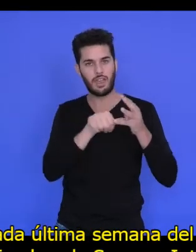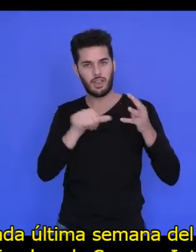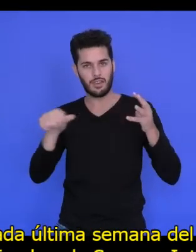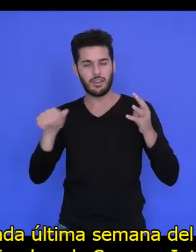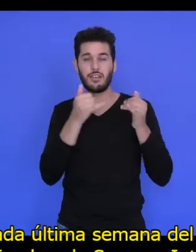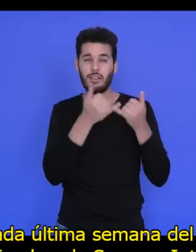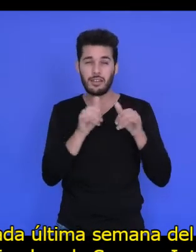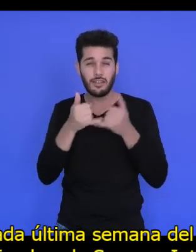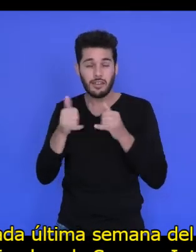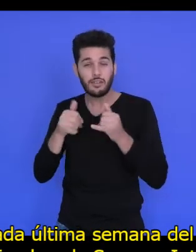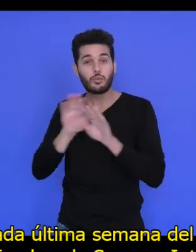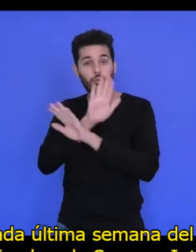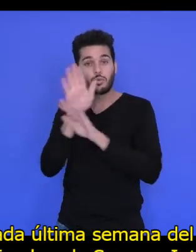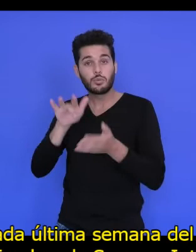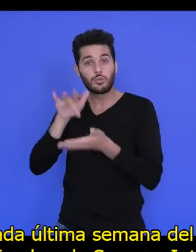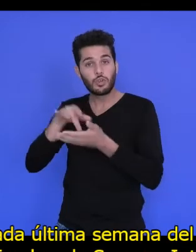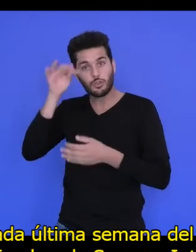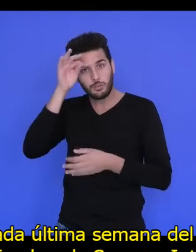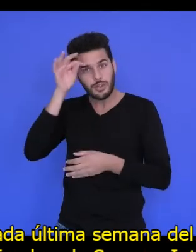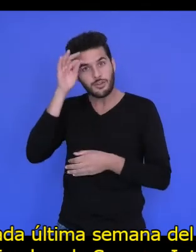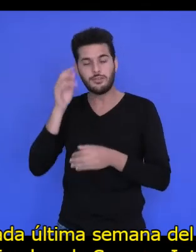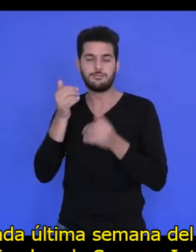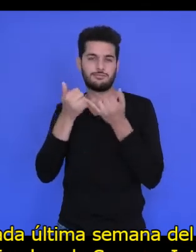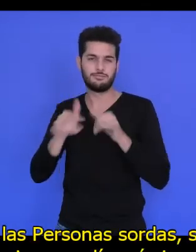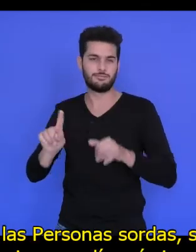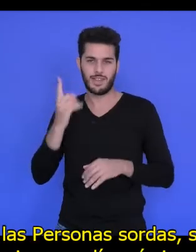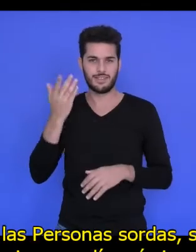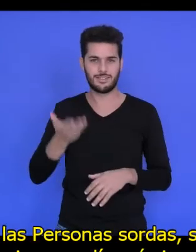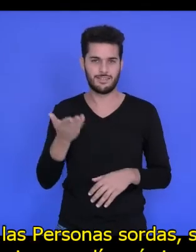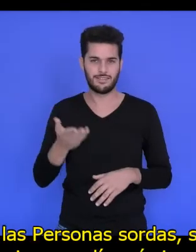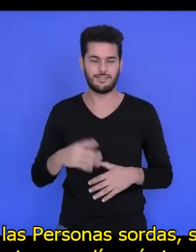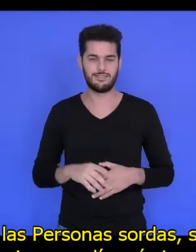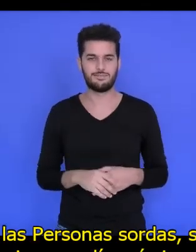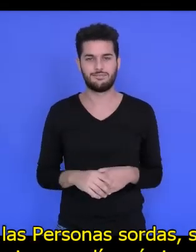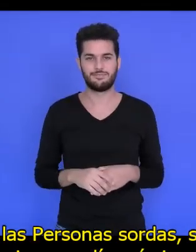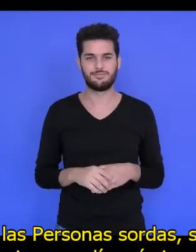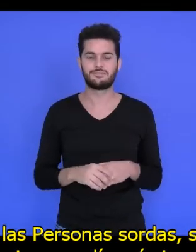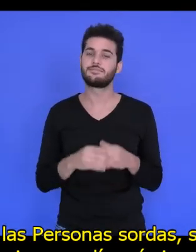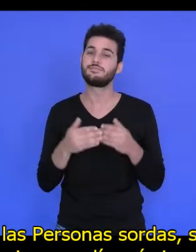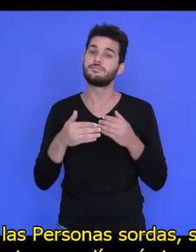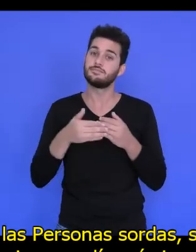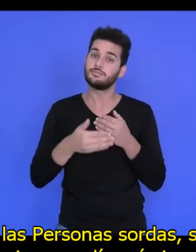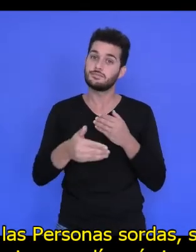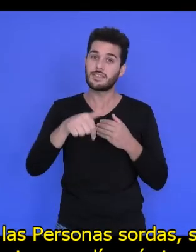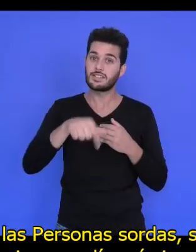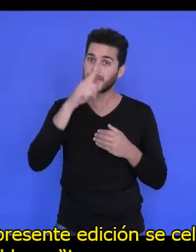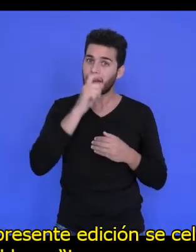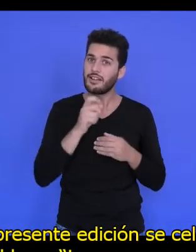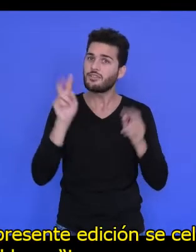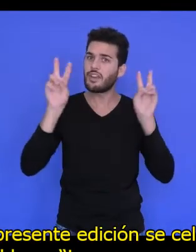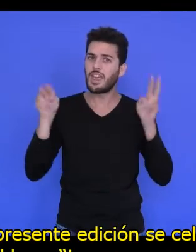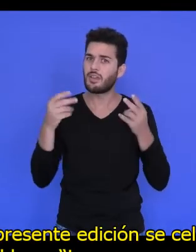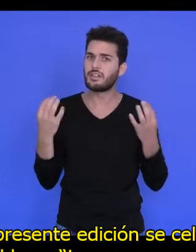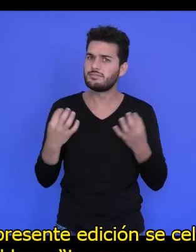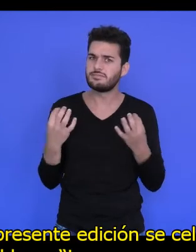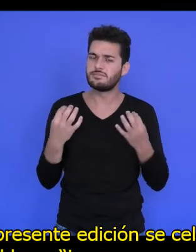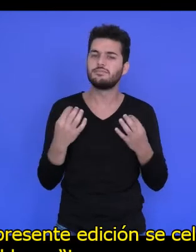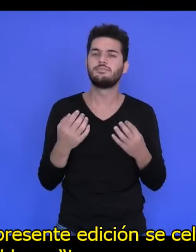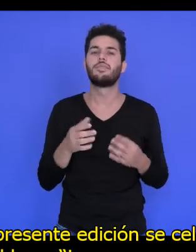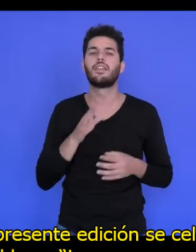semana del mes de septiembre la Semana Internacional de las Personas Sordas, siendo el domingo su día más importante. La presente edición